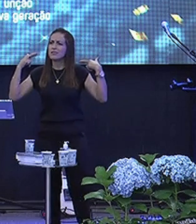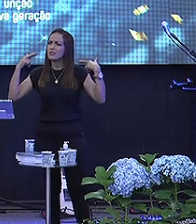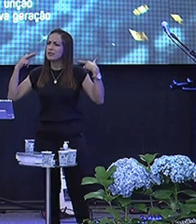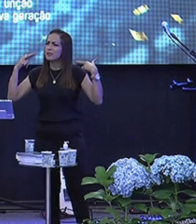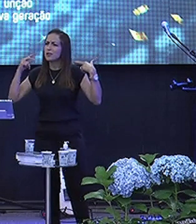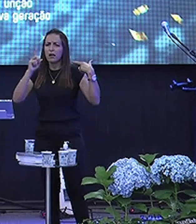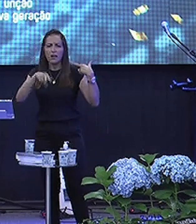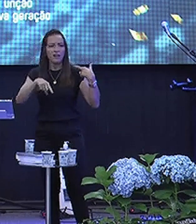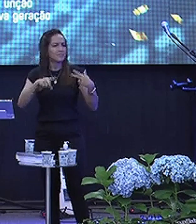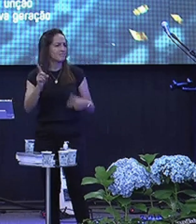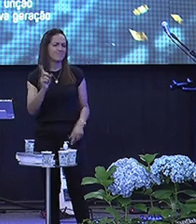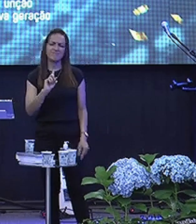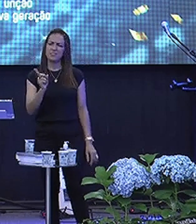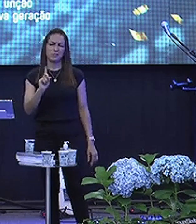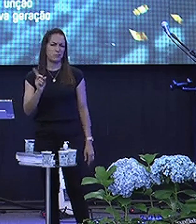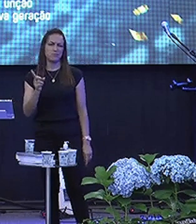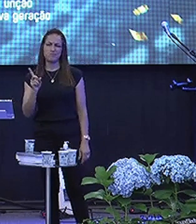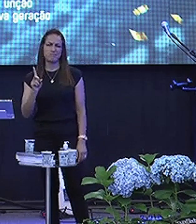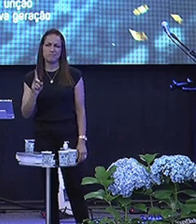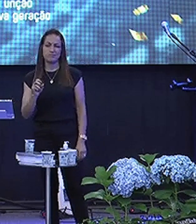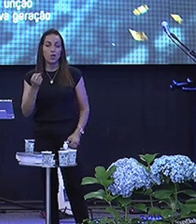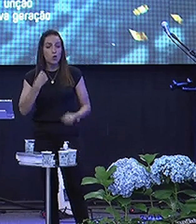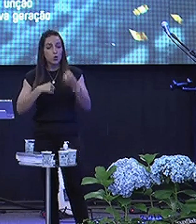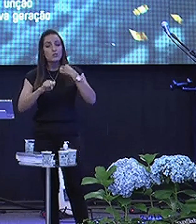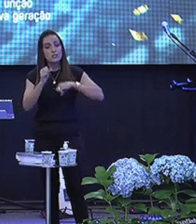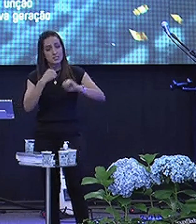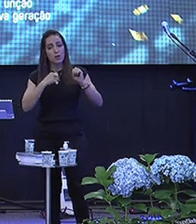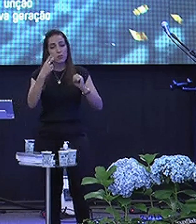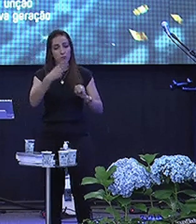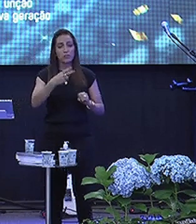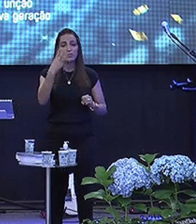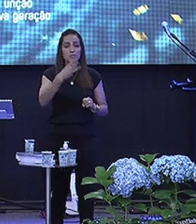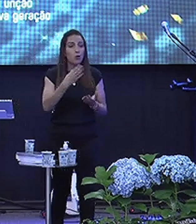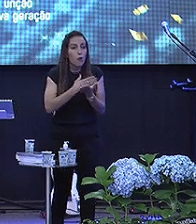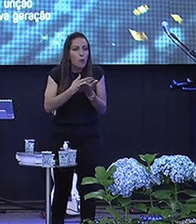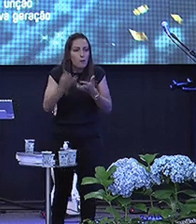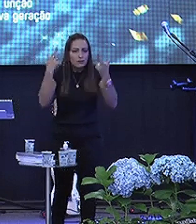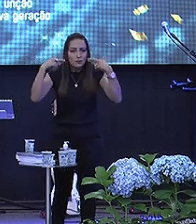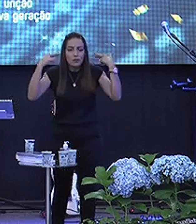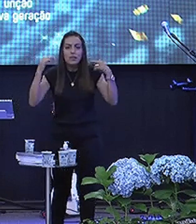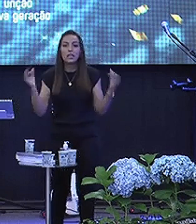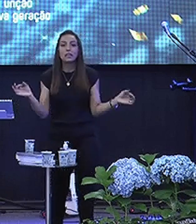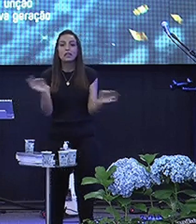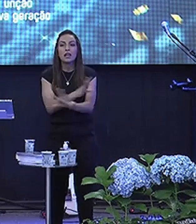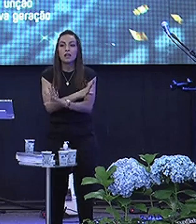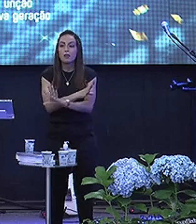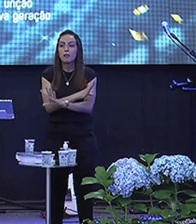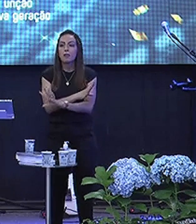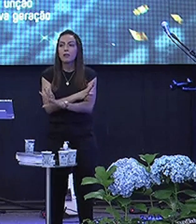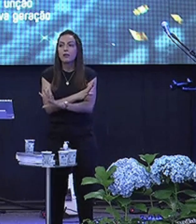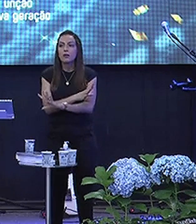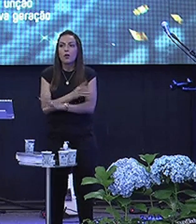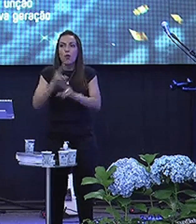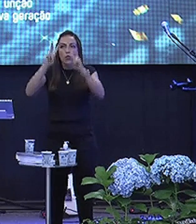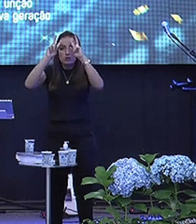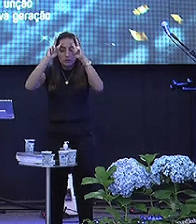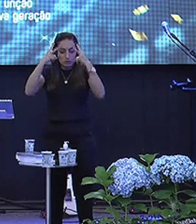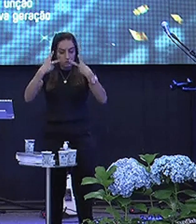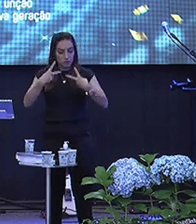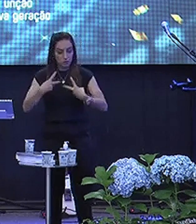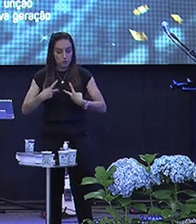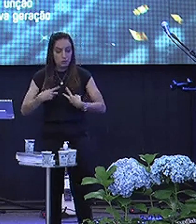Não meu irmão Salmo 23 Começa como ovelha E termina como um homem Um ser humano